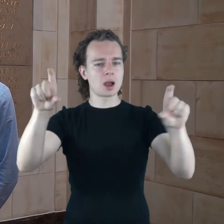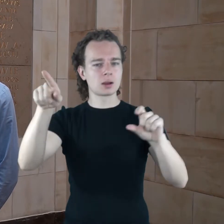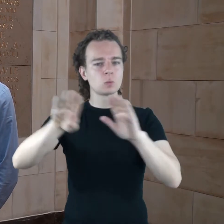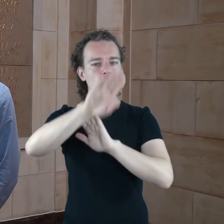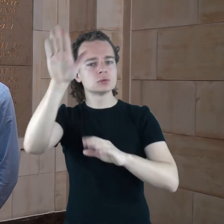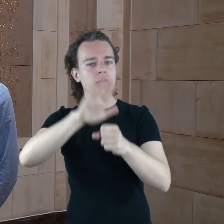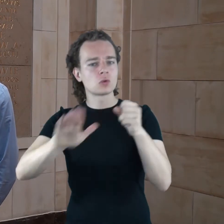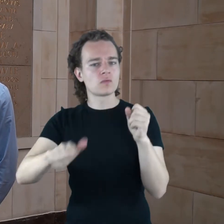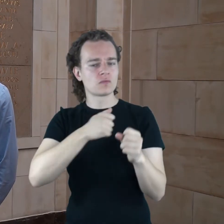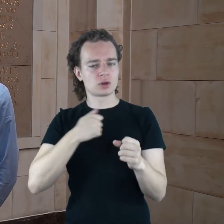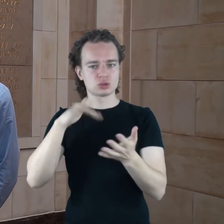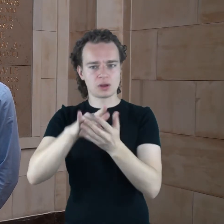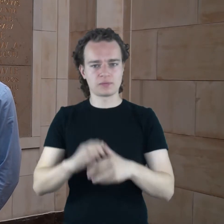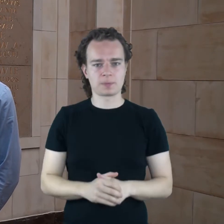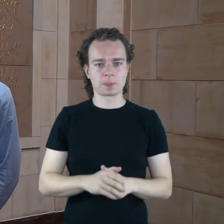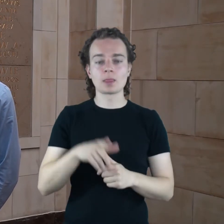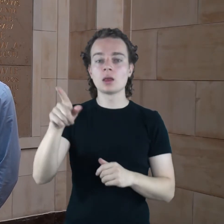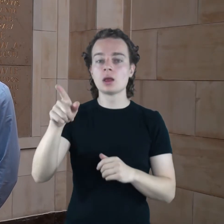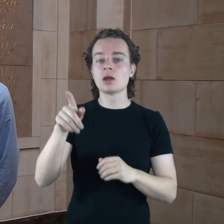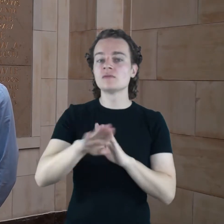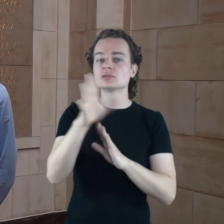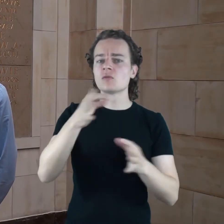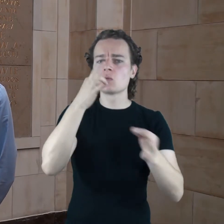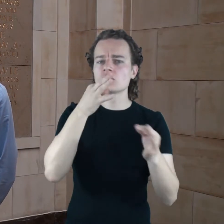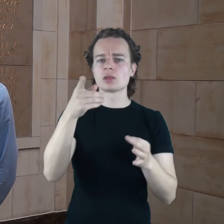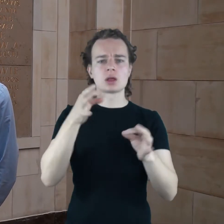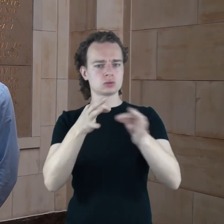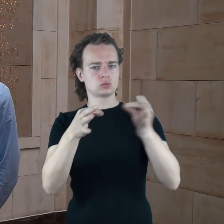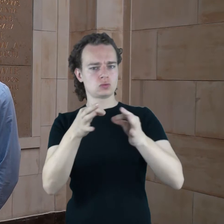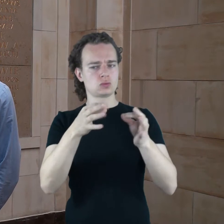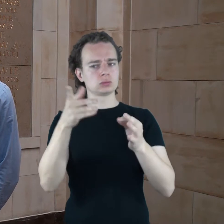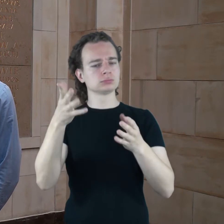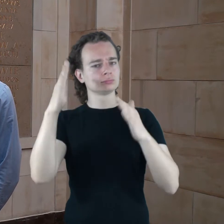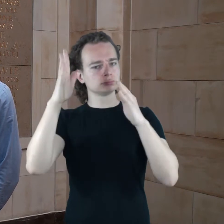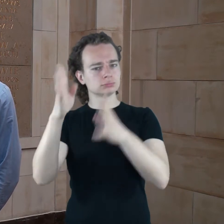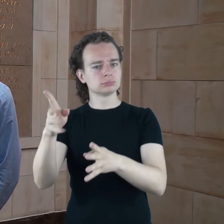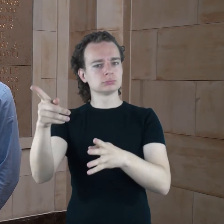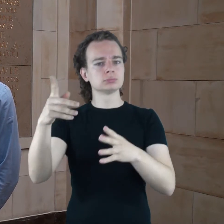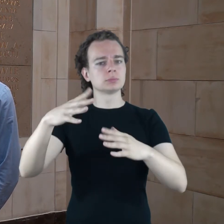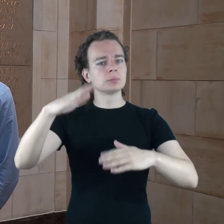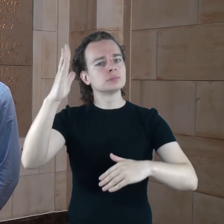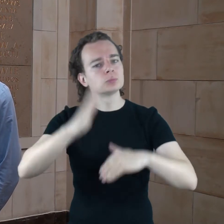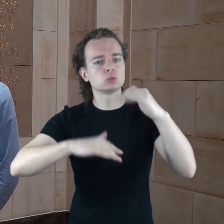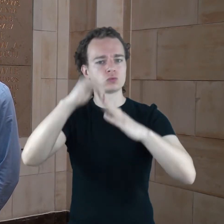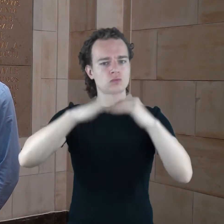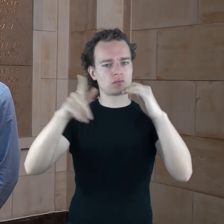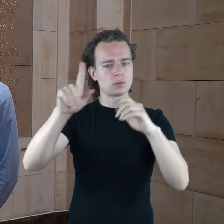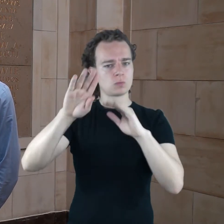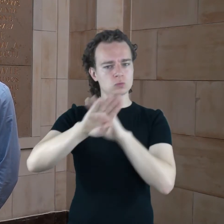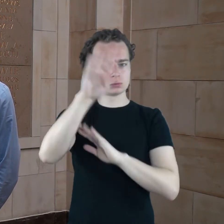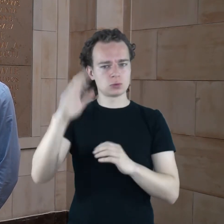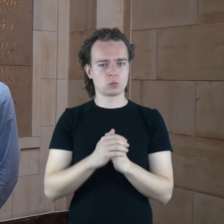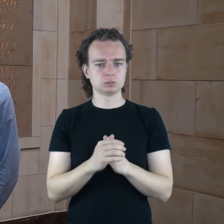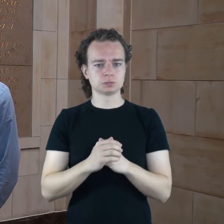tego miejsca, w którym w tej chwili się znajdujemy, natomiast to jest też o wiele szerszy kontekst, ponieważ